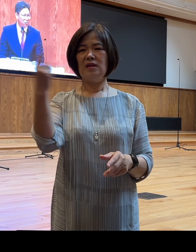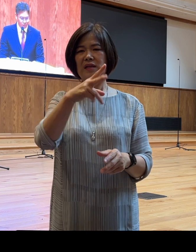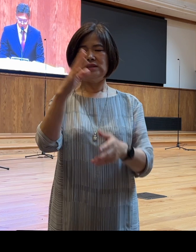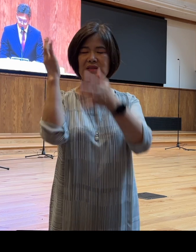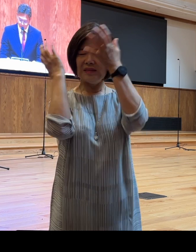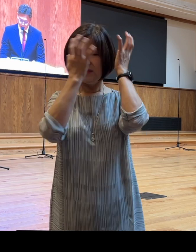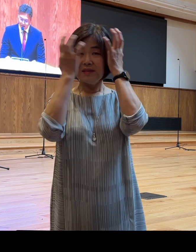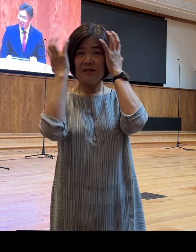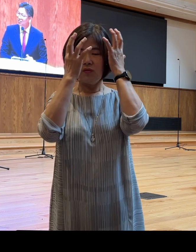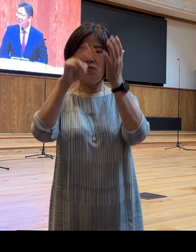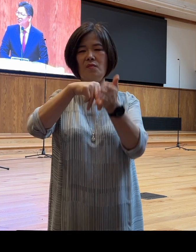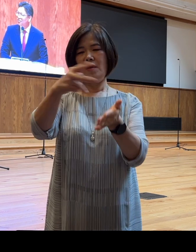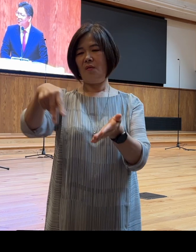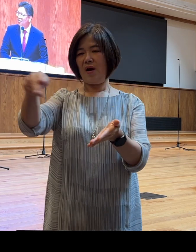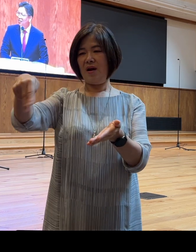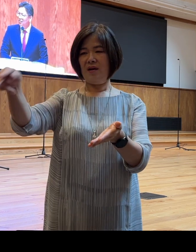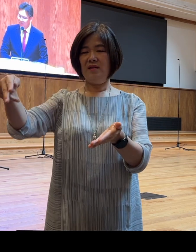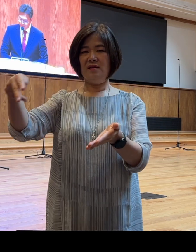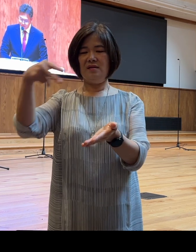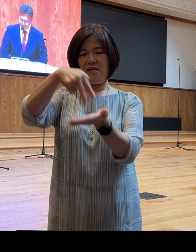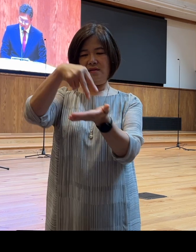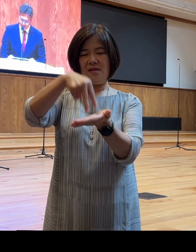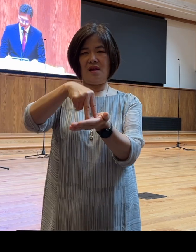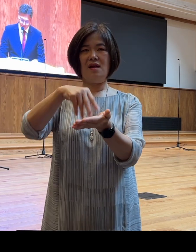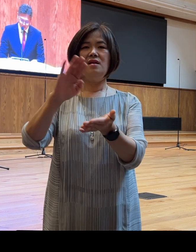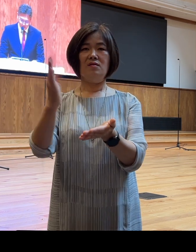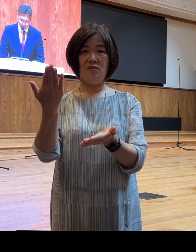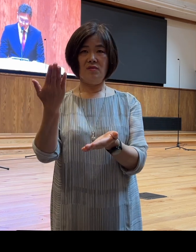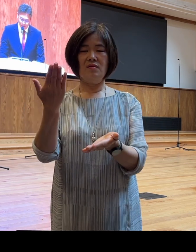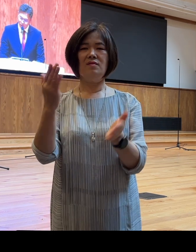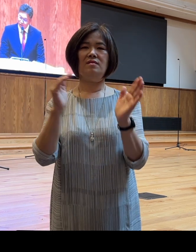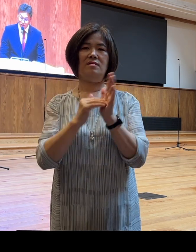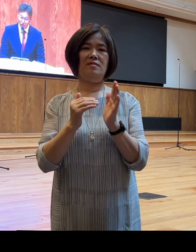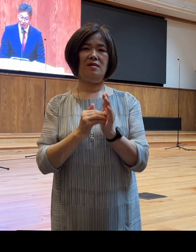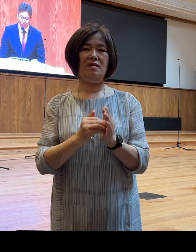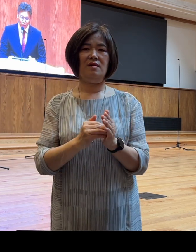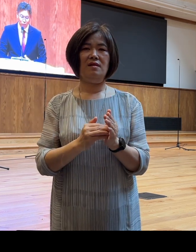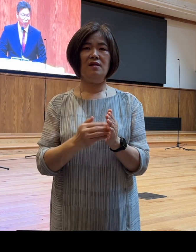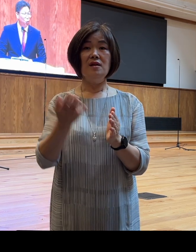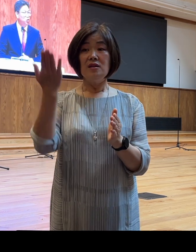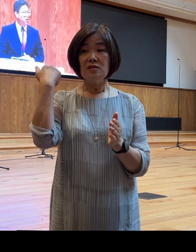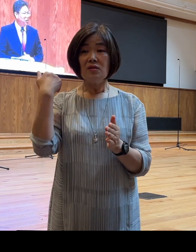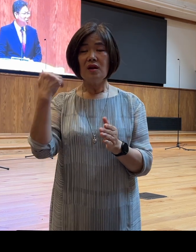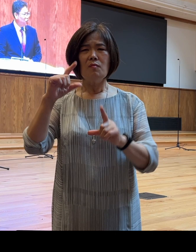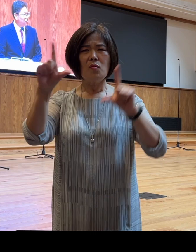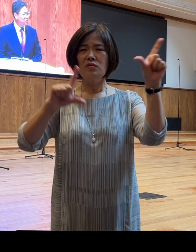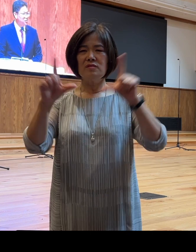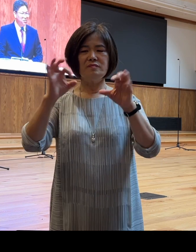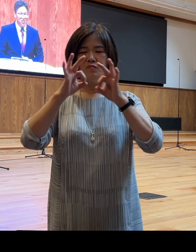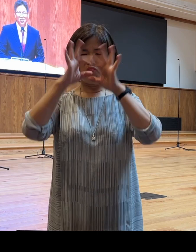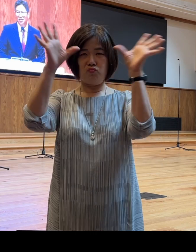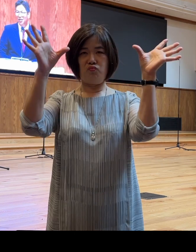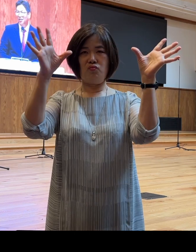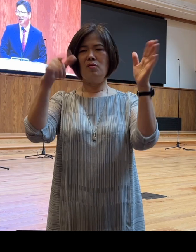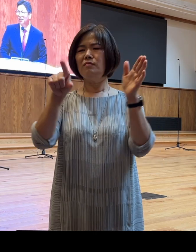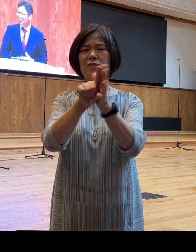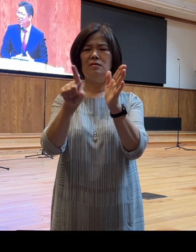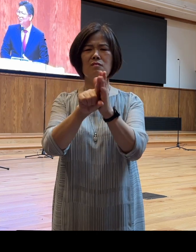방황하는 신세가 되었습니다 여러분 이전의 모습은 온데간데 없는 신앙의 믿음의